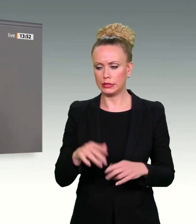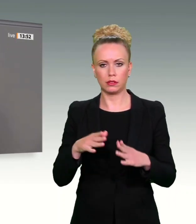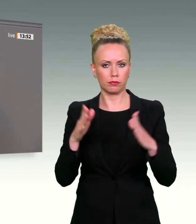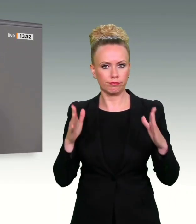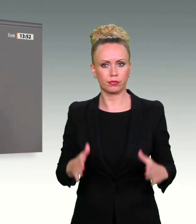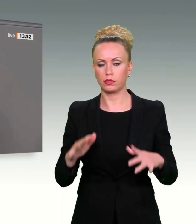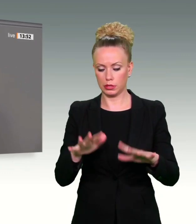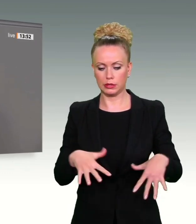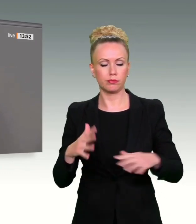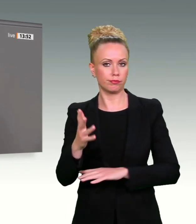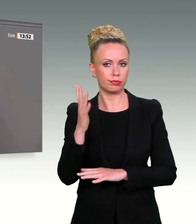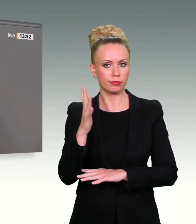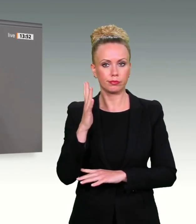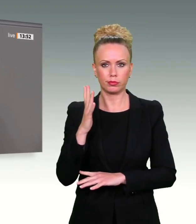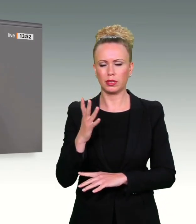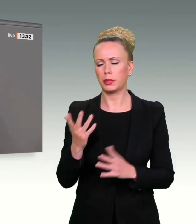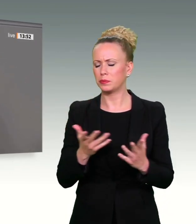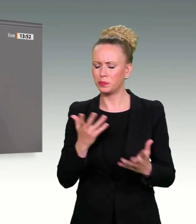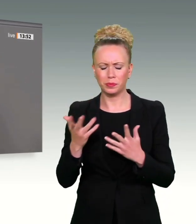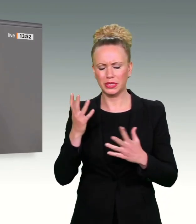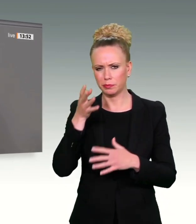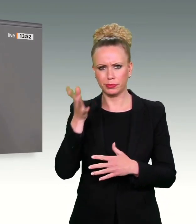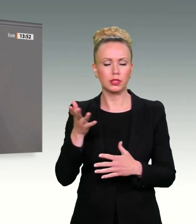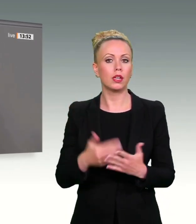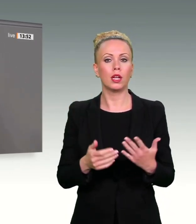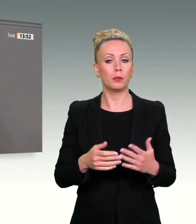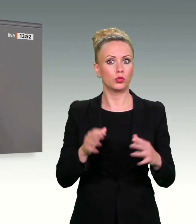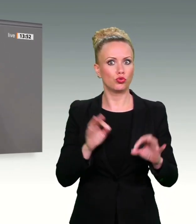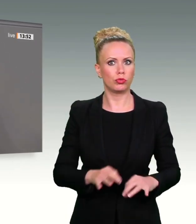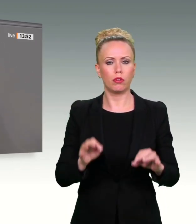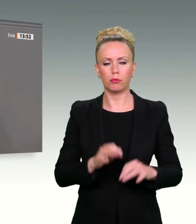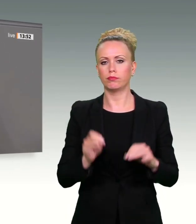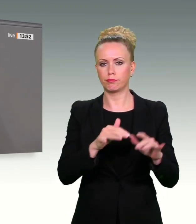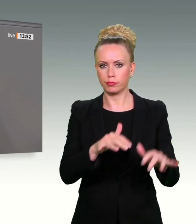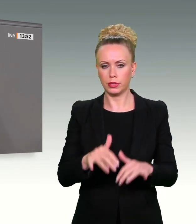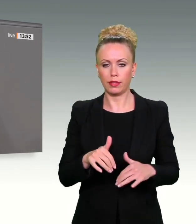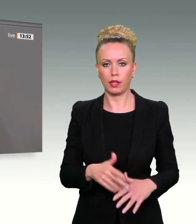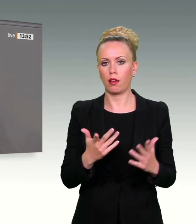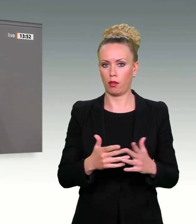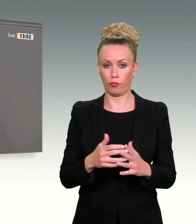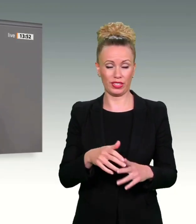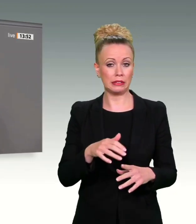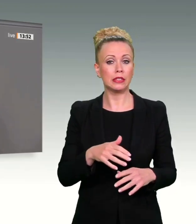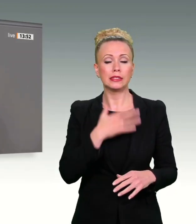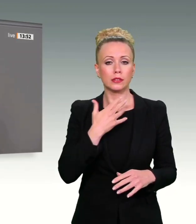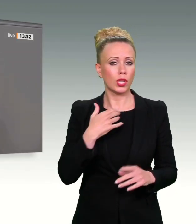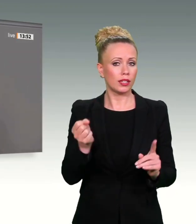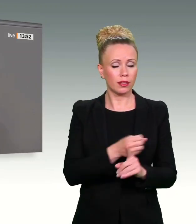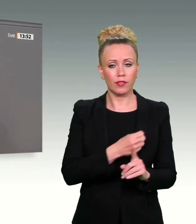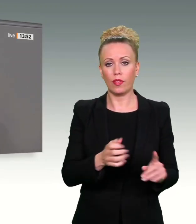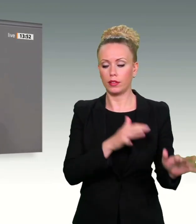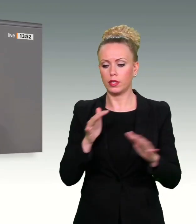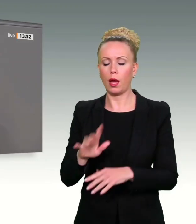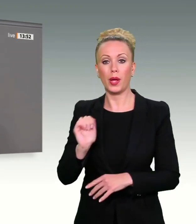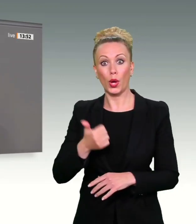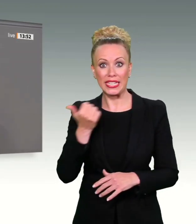immer mit den krassesten Fällen, nicht nur mit sexualisierter Gewalt. Herr Trom hat auch den Rechtsterrorismus angesprochen. Aber wir